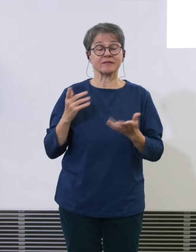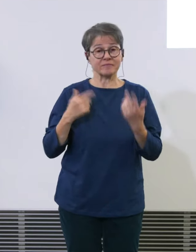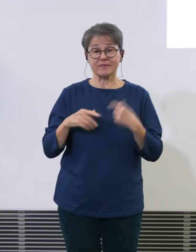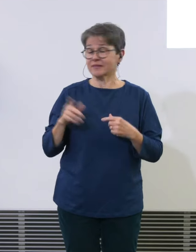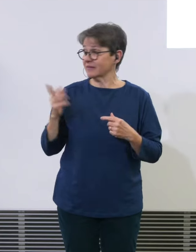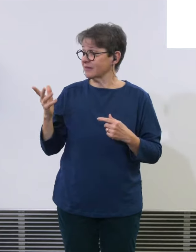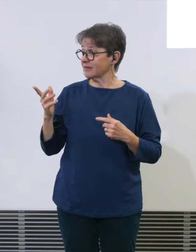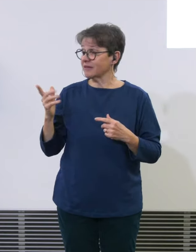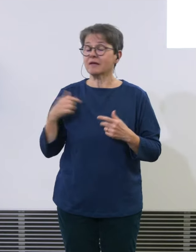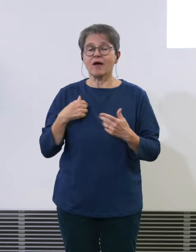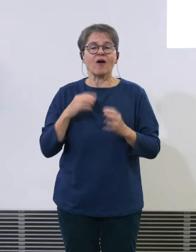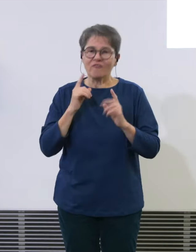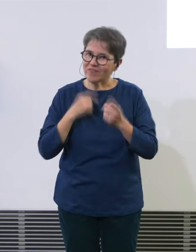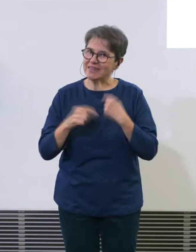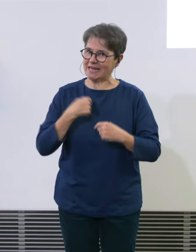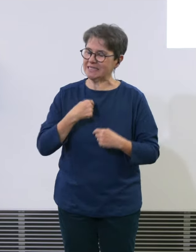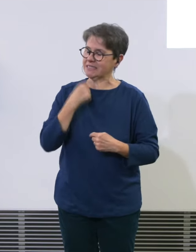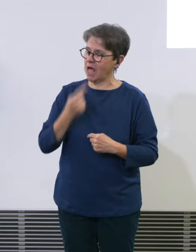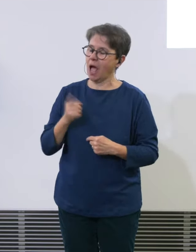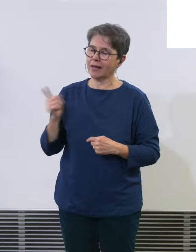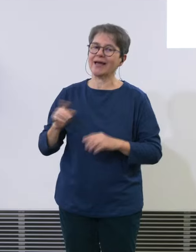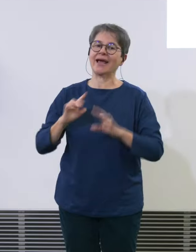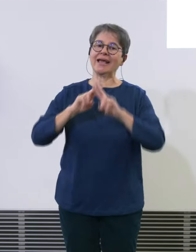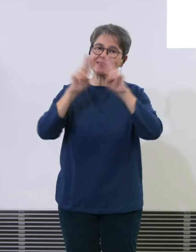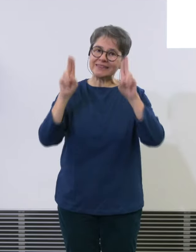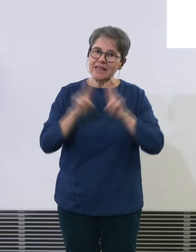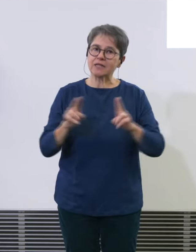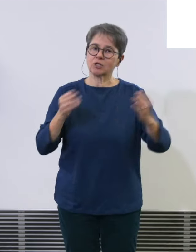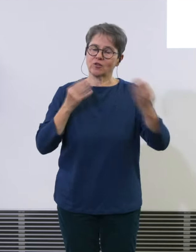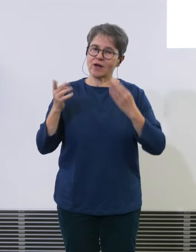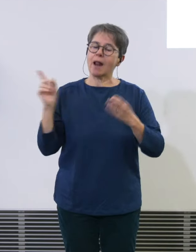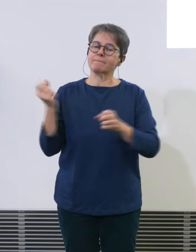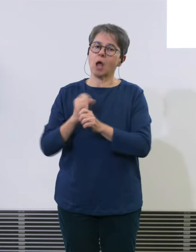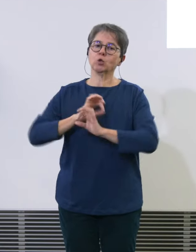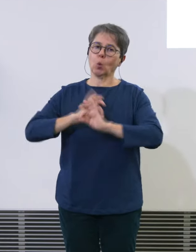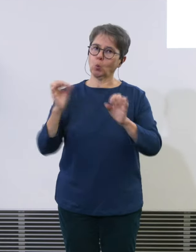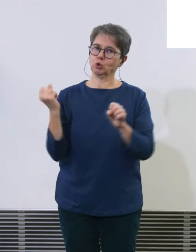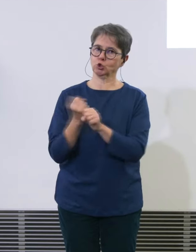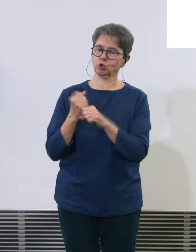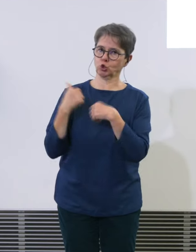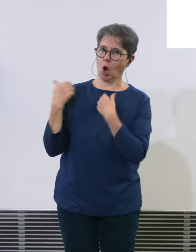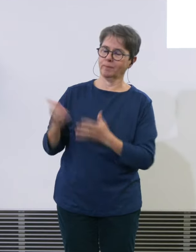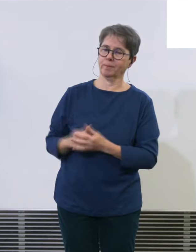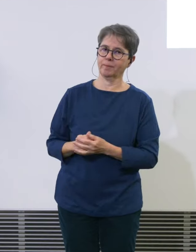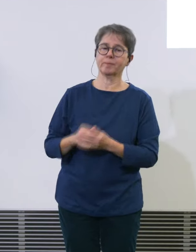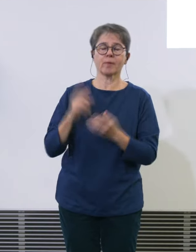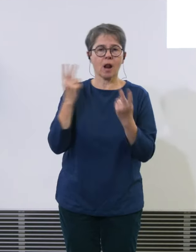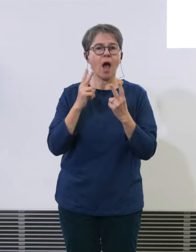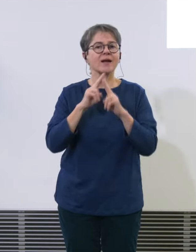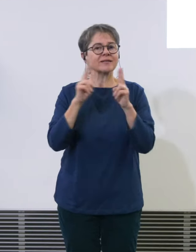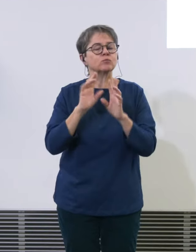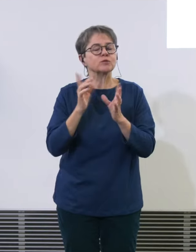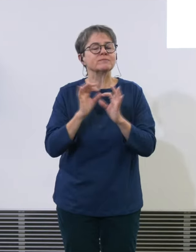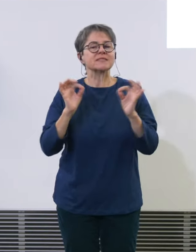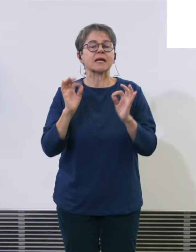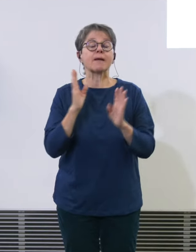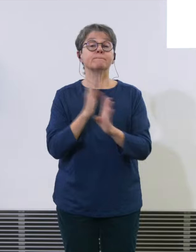sie einen guten Job auch wenn man selbstverständlich muss besser werden und Pünktlichkeit gerade für Schweizerinnen und Schweizer ja